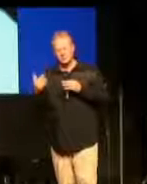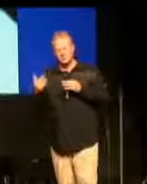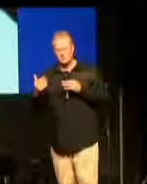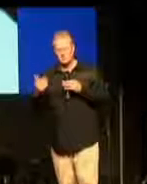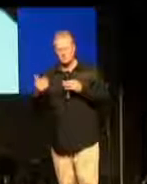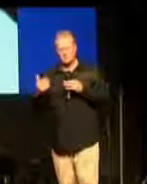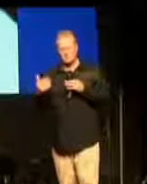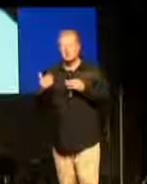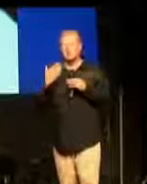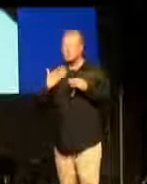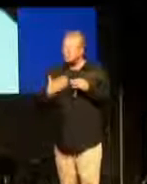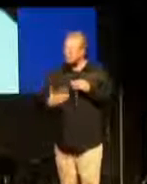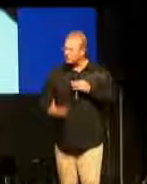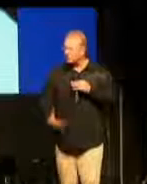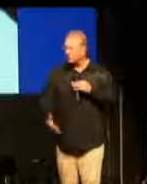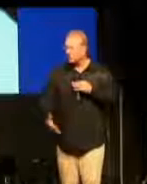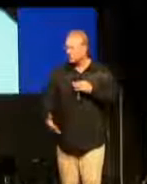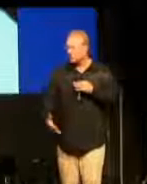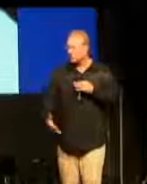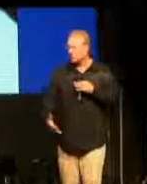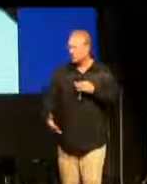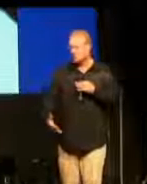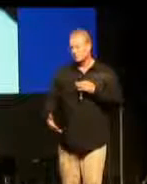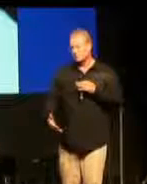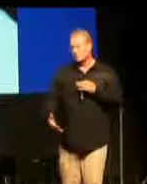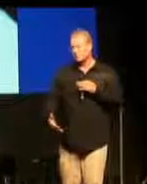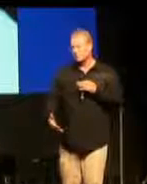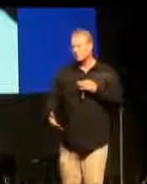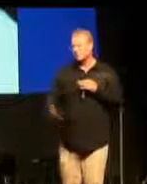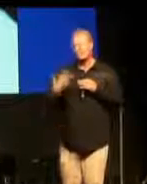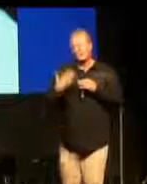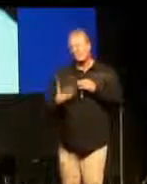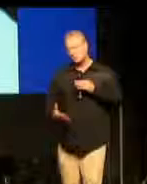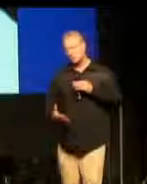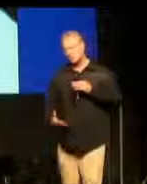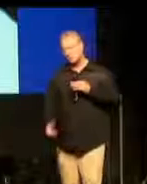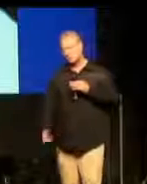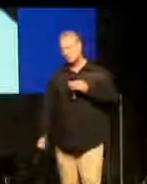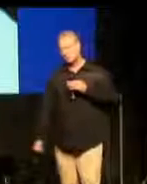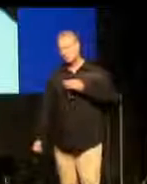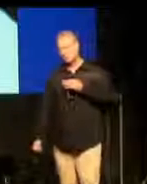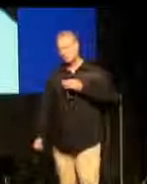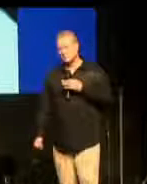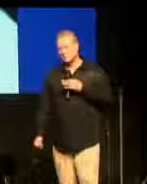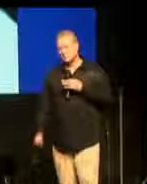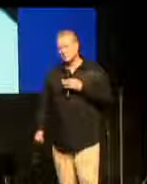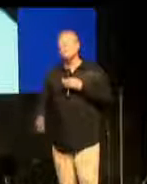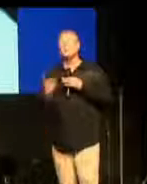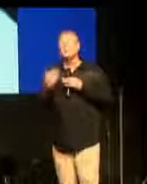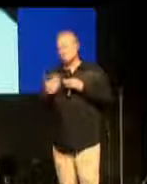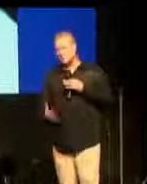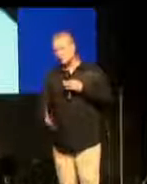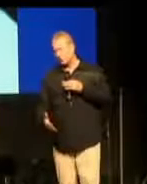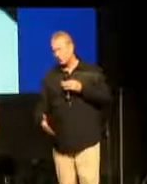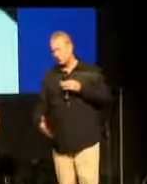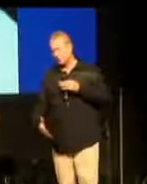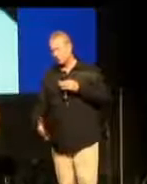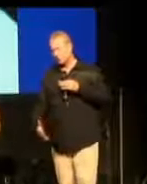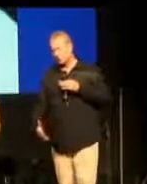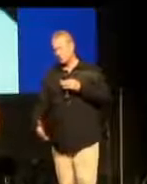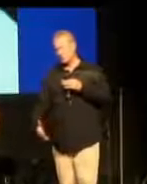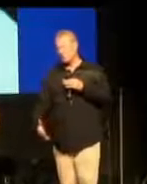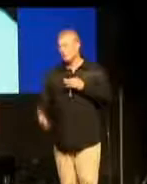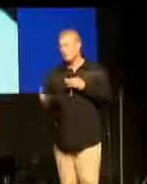dann wird Gott dich hören. Und Gott wird dir vergeben, mein Sohn. Ruf nach ihm. Er